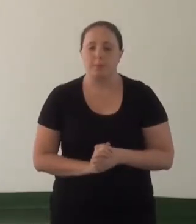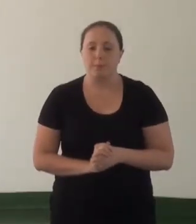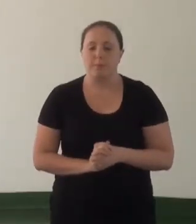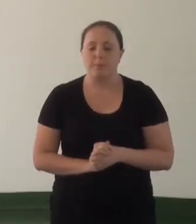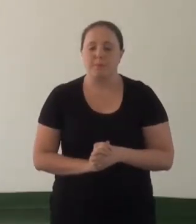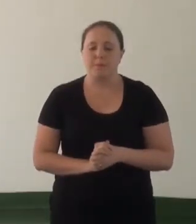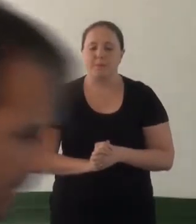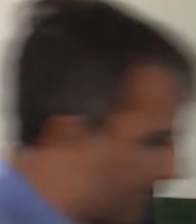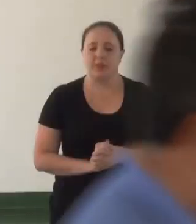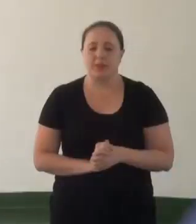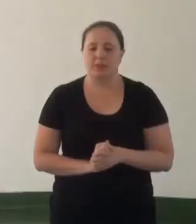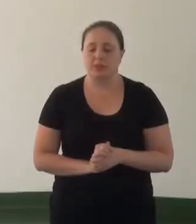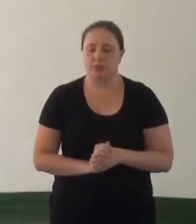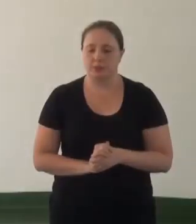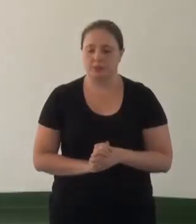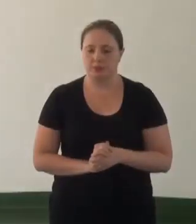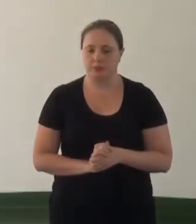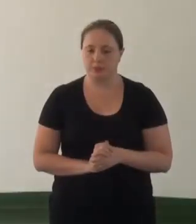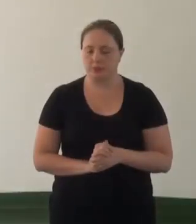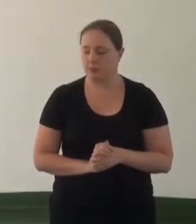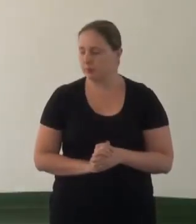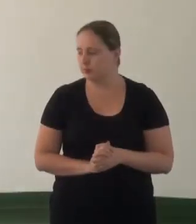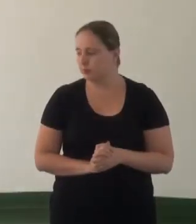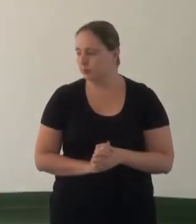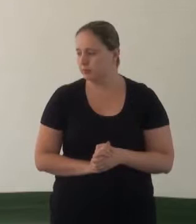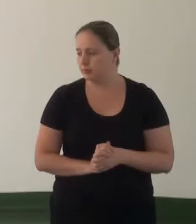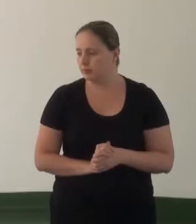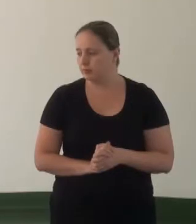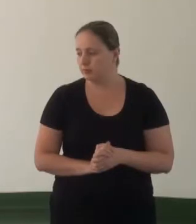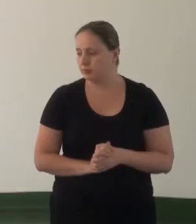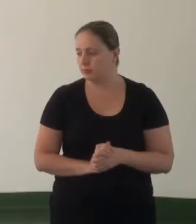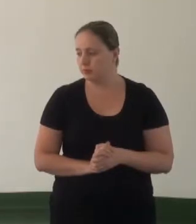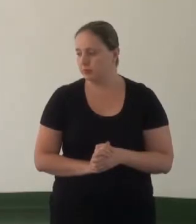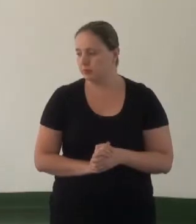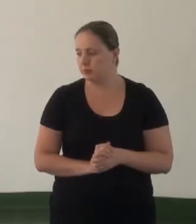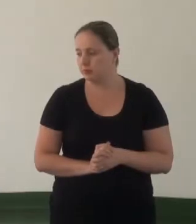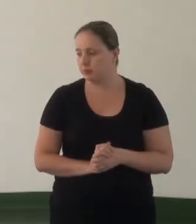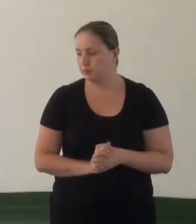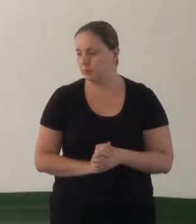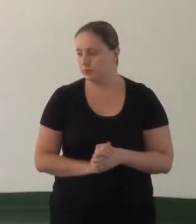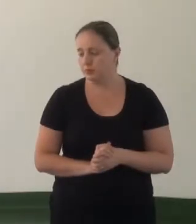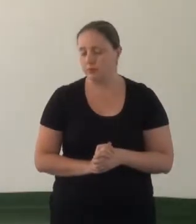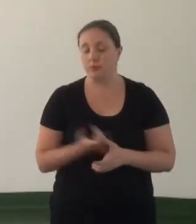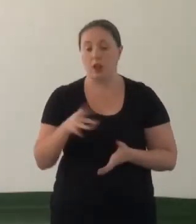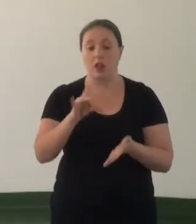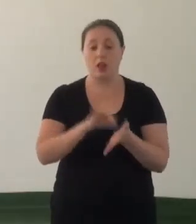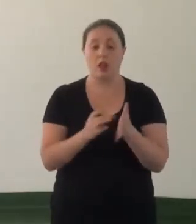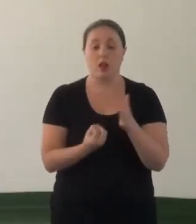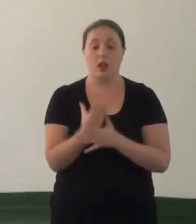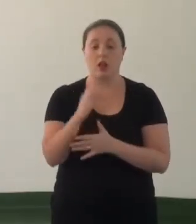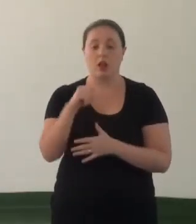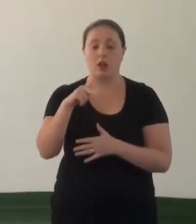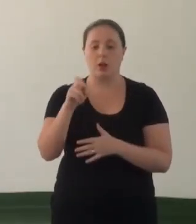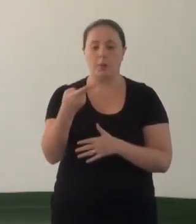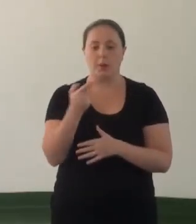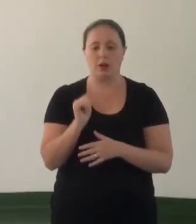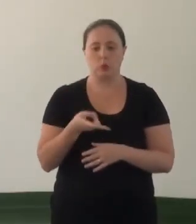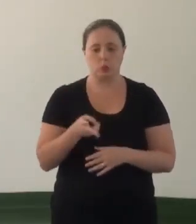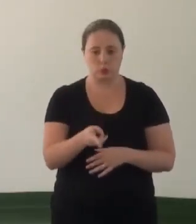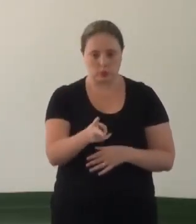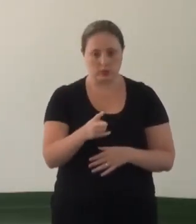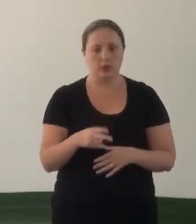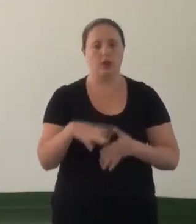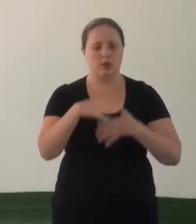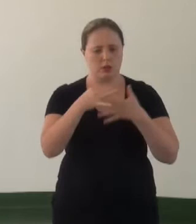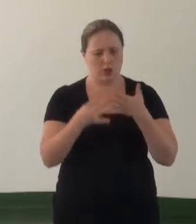conjunta do MP com os movimentos sociais no tema de defesa dos direitos da população de rua. Realização de campanhas permanentes,